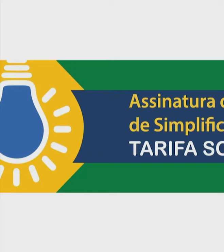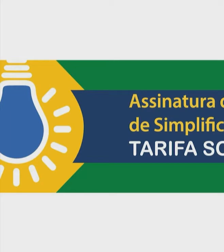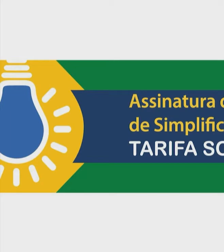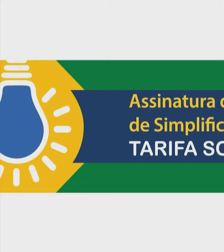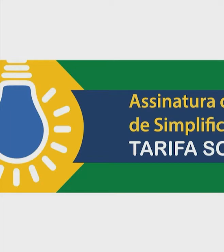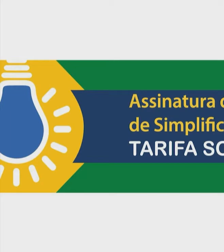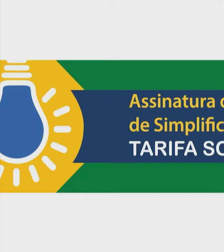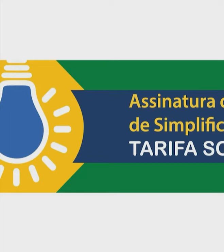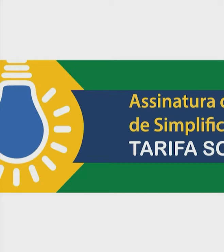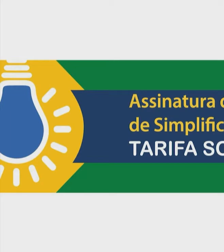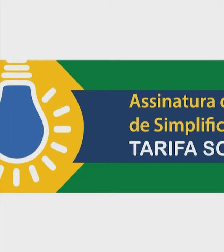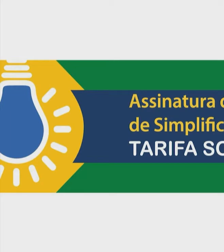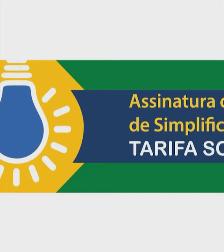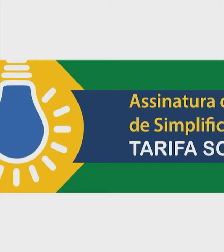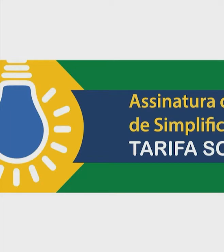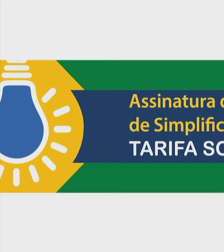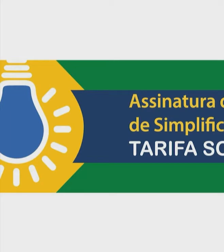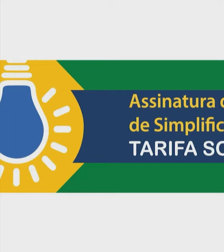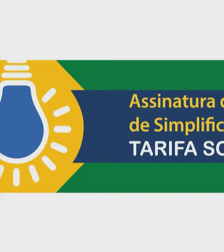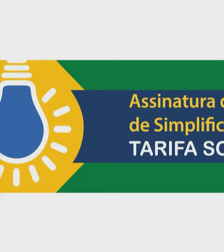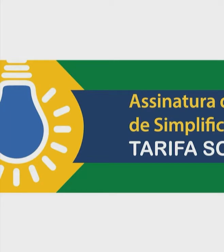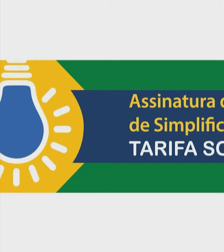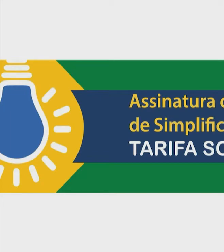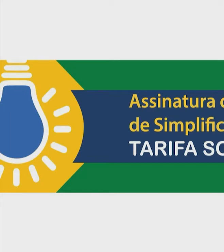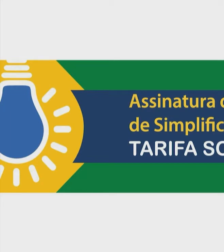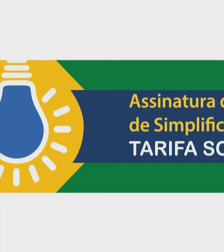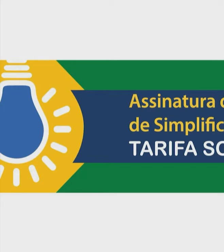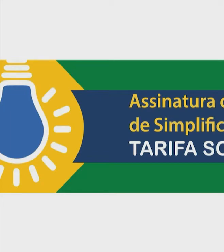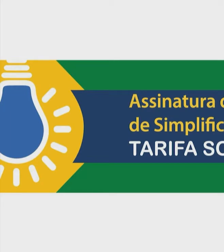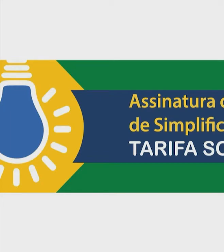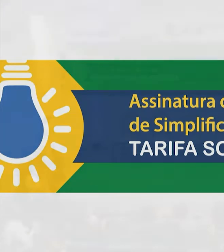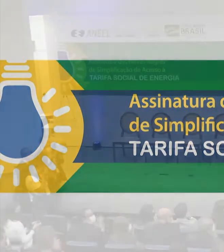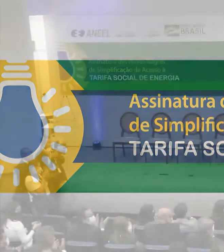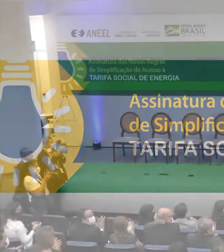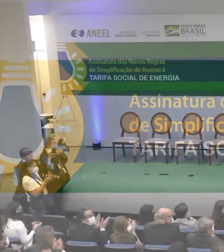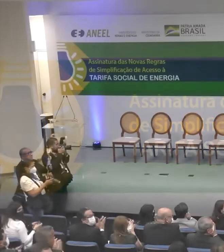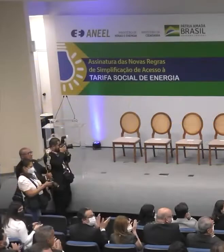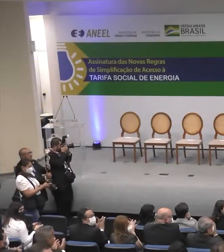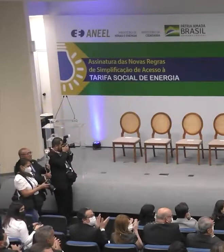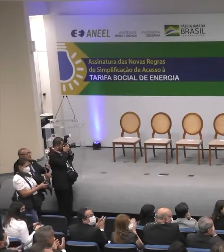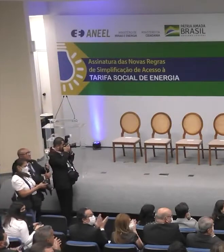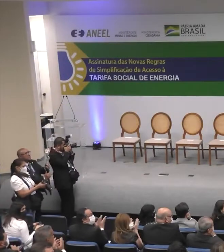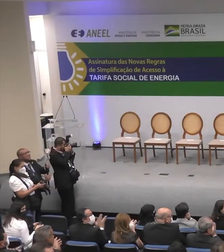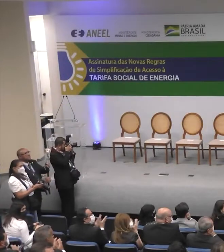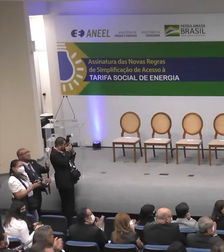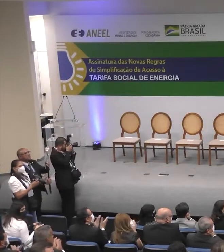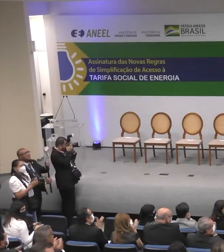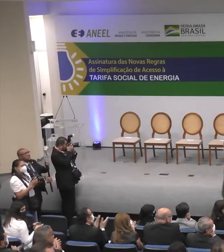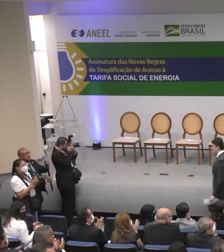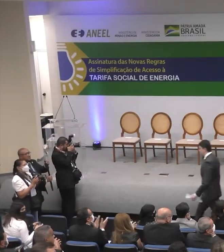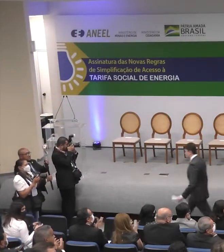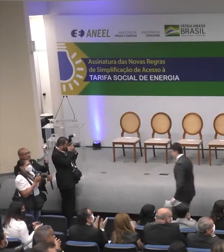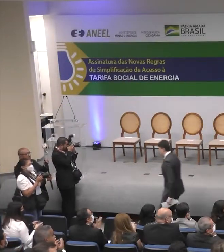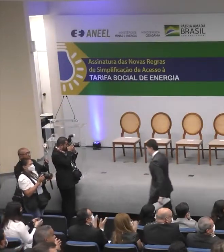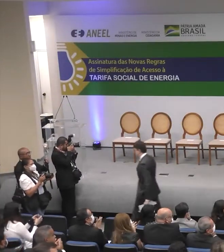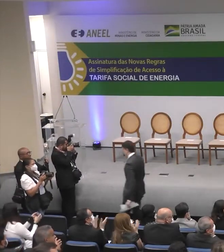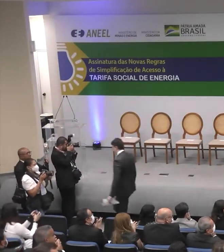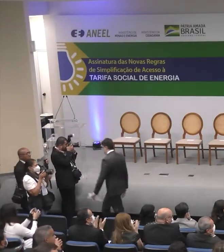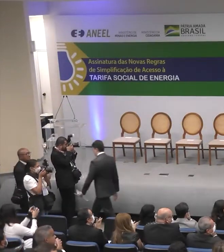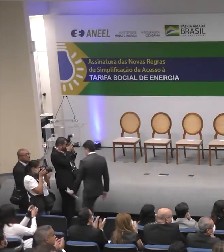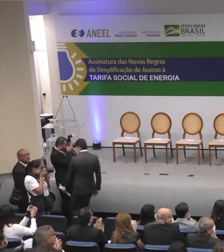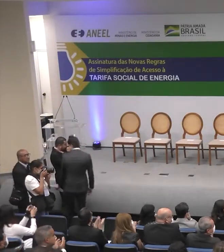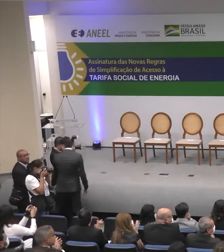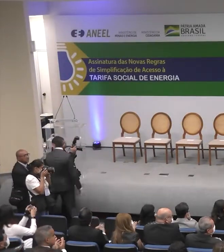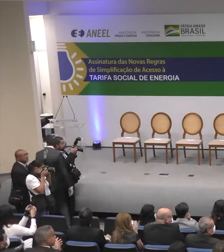Convidamos ao palco o diretor-relator da Anel, Sandoval Feitosa. Convidamos o